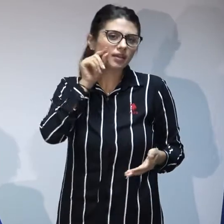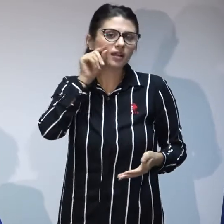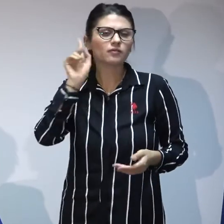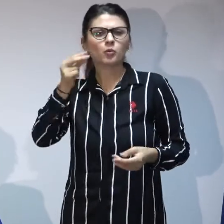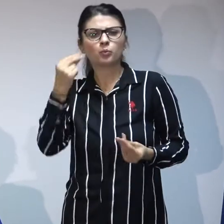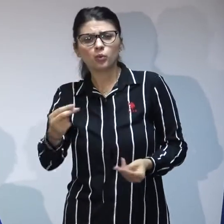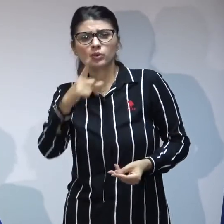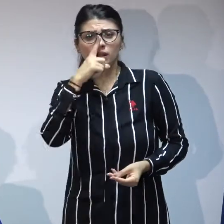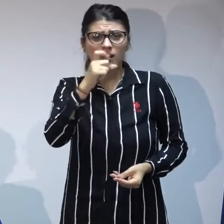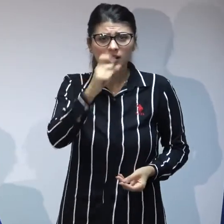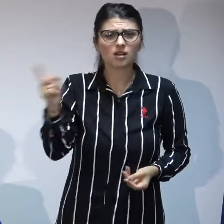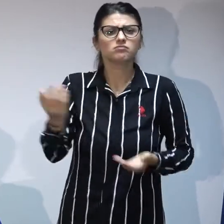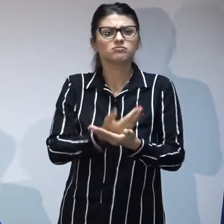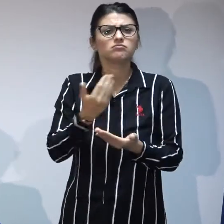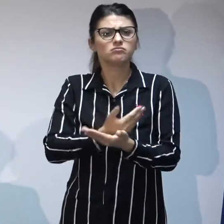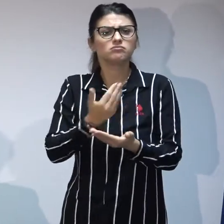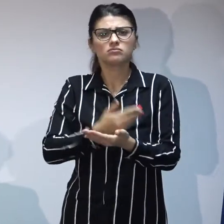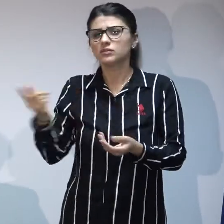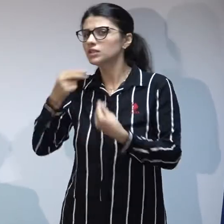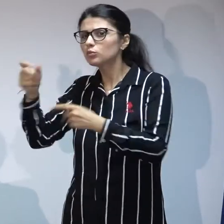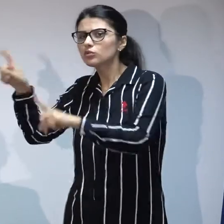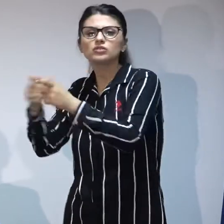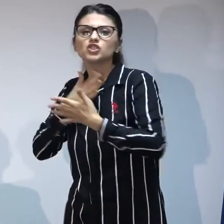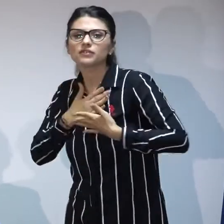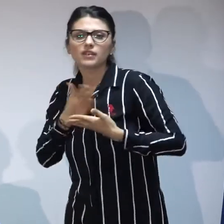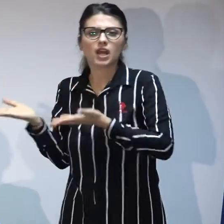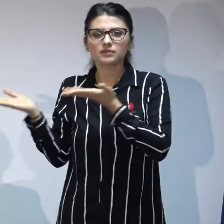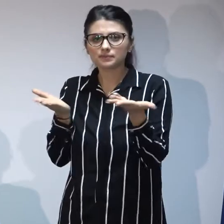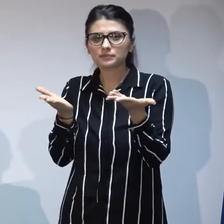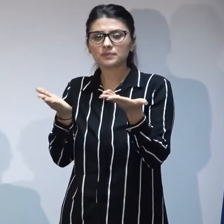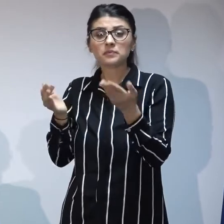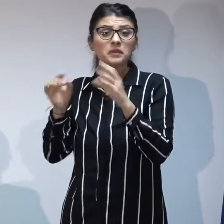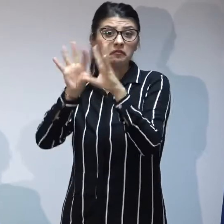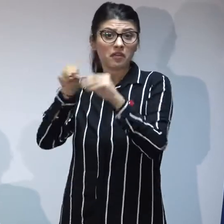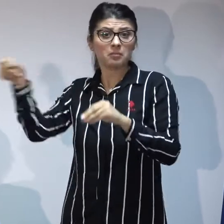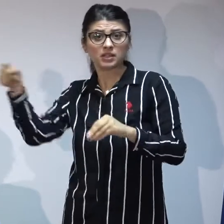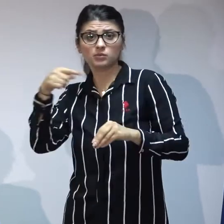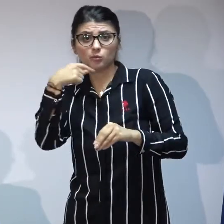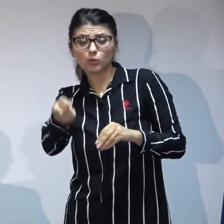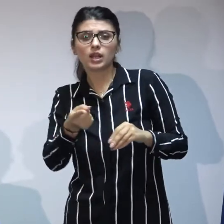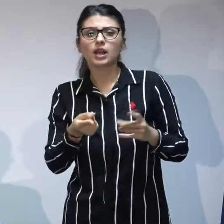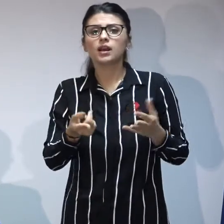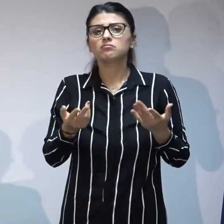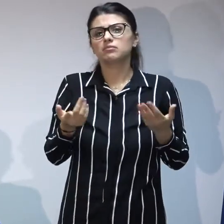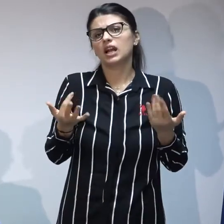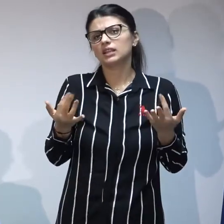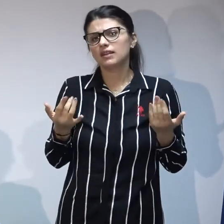ei și cu voia dumneavoastră o să-l las pe familia Coman să ne împărtășească câteva